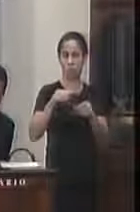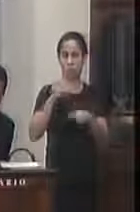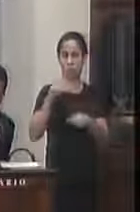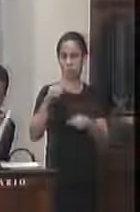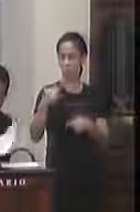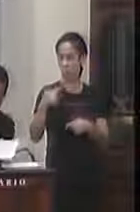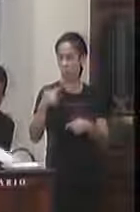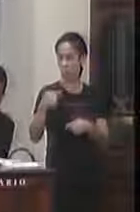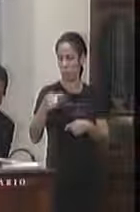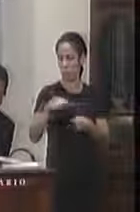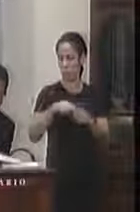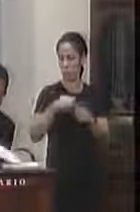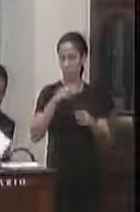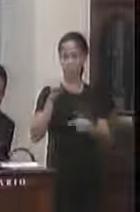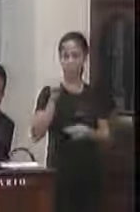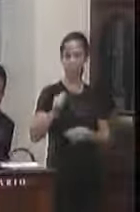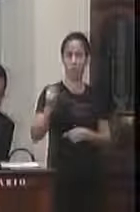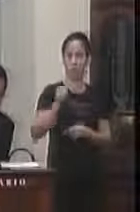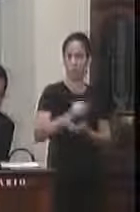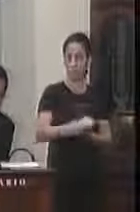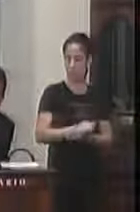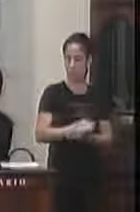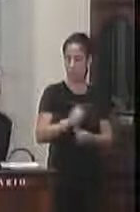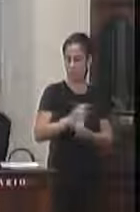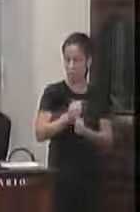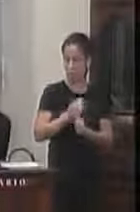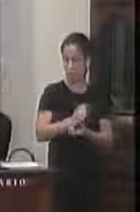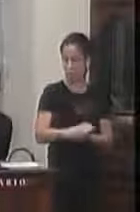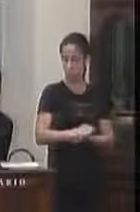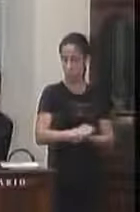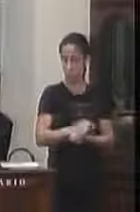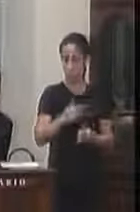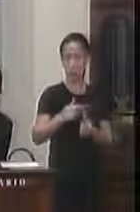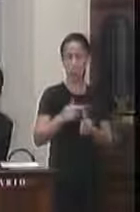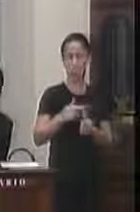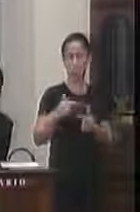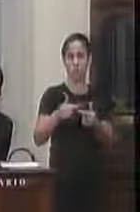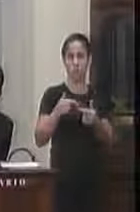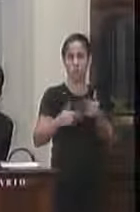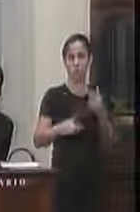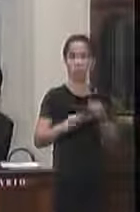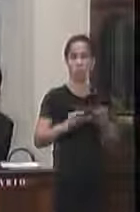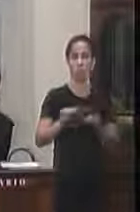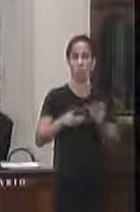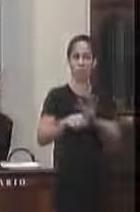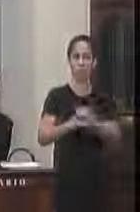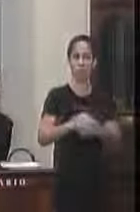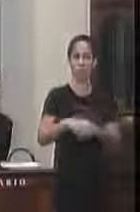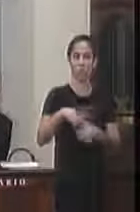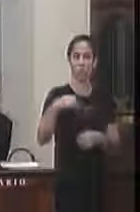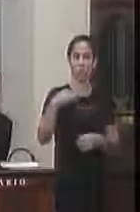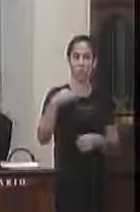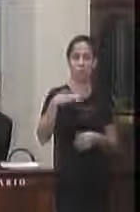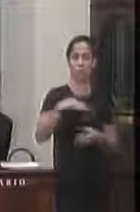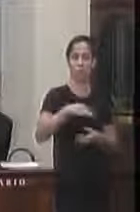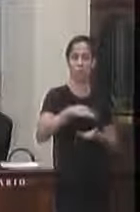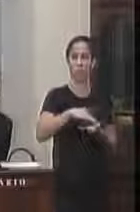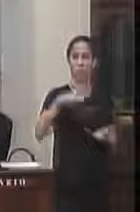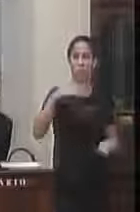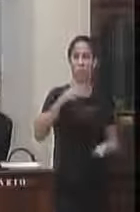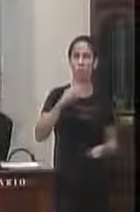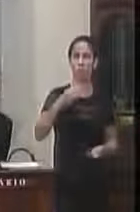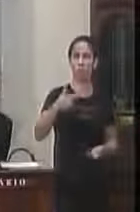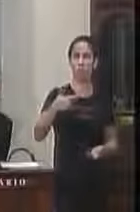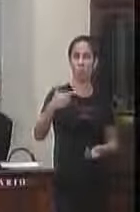27 do 8 de 2019 primeira discussão do projeto de lei ordinária mensagem 026 de